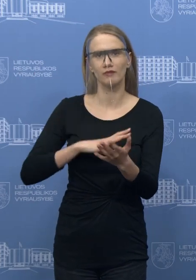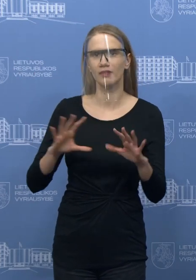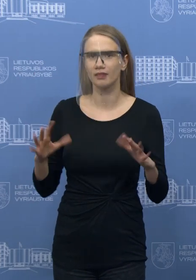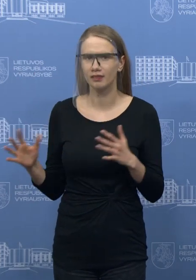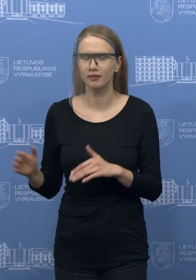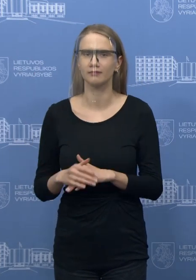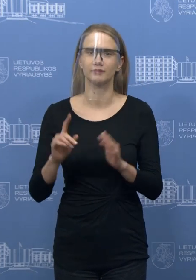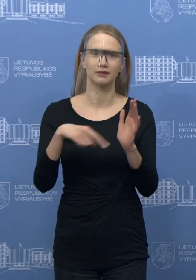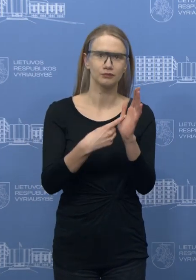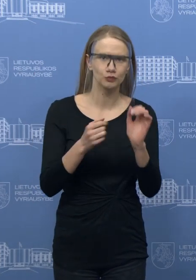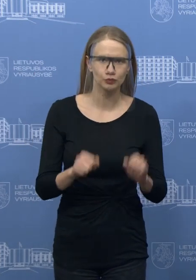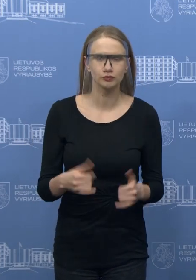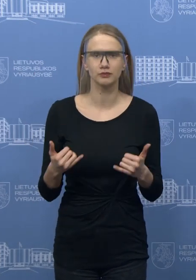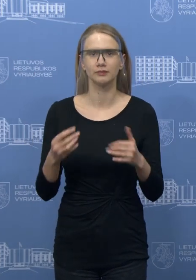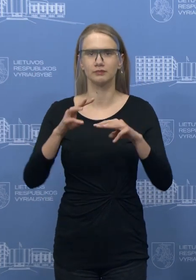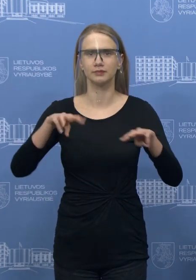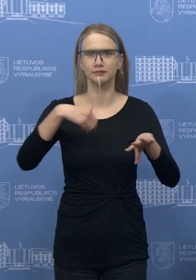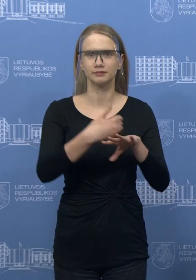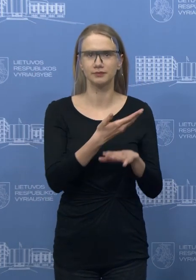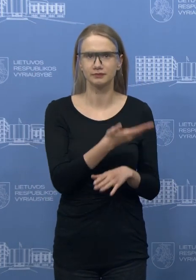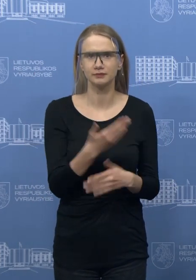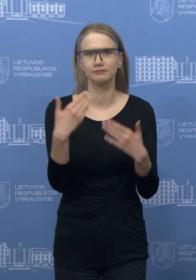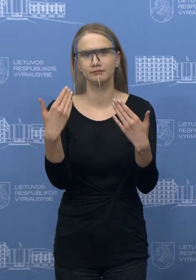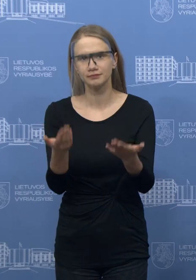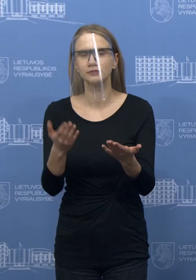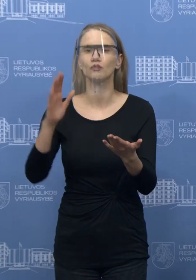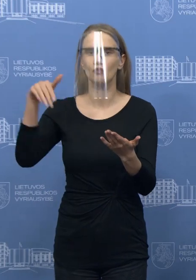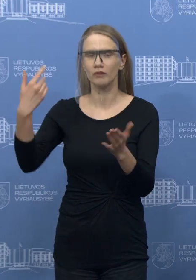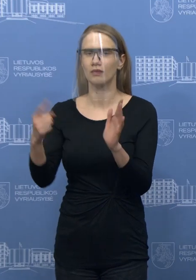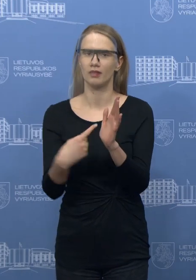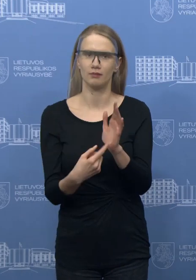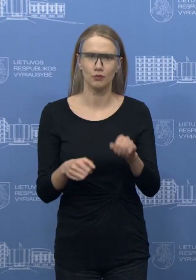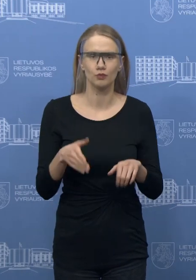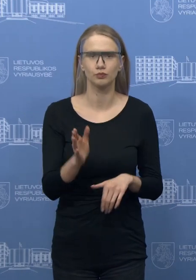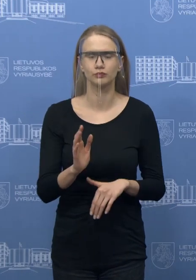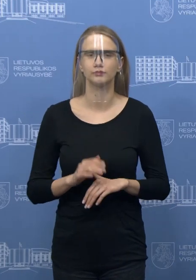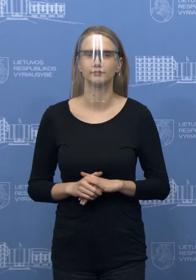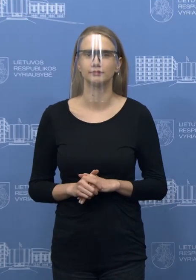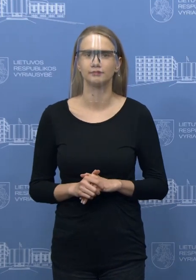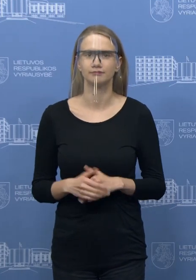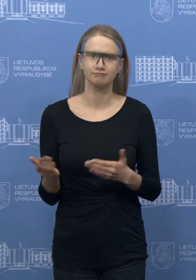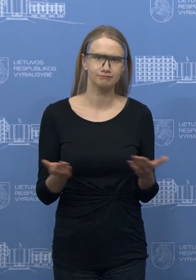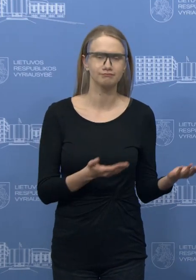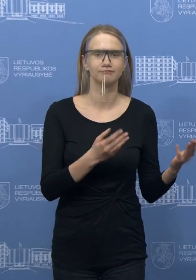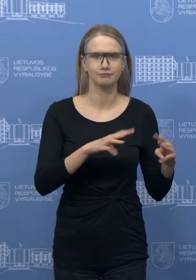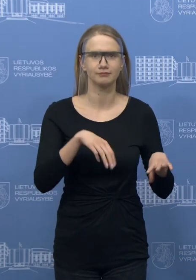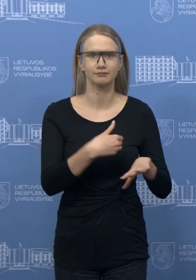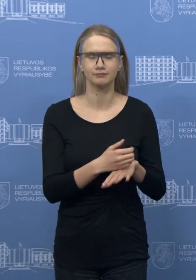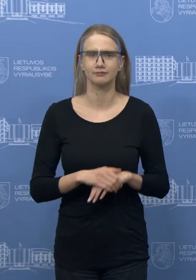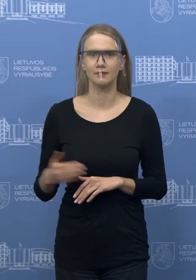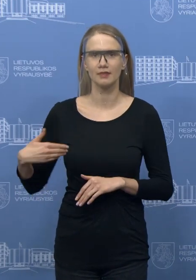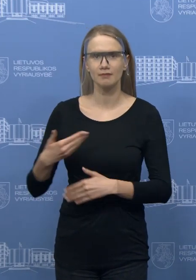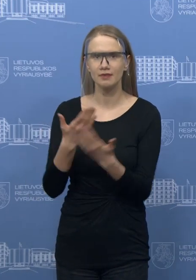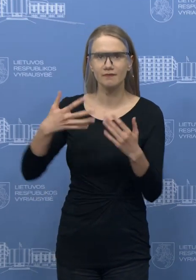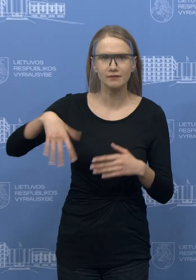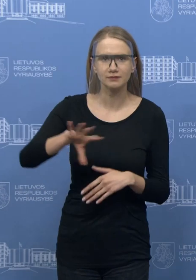pradžių premjero pasisakymai aktualiomis temomis, o po to jau lauksime jūsų klausimą. Prašom, premjera. Labadiena